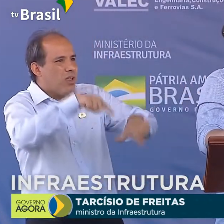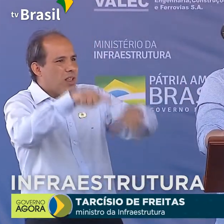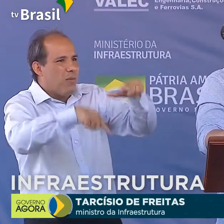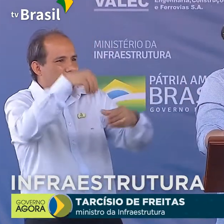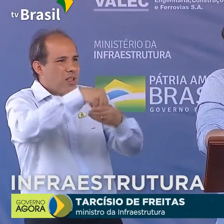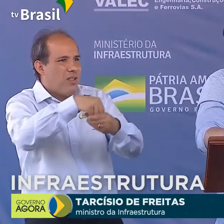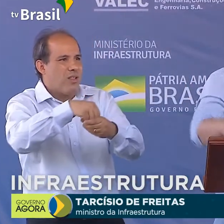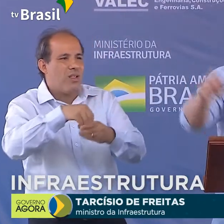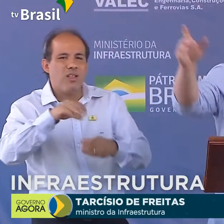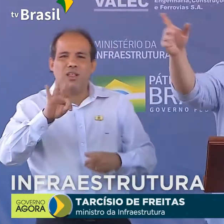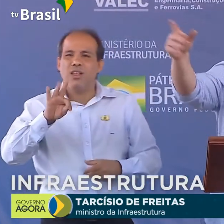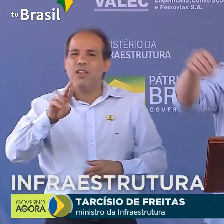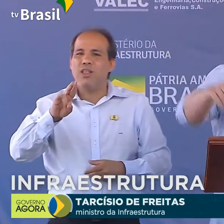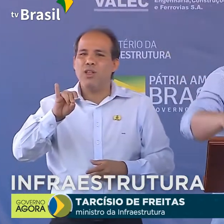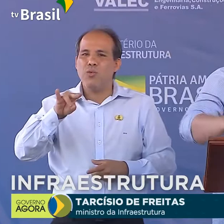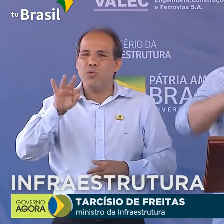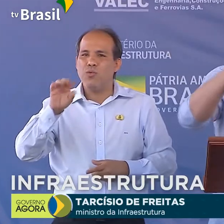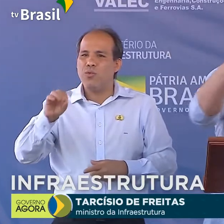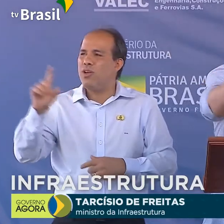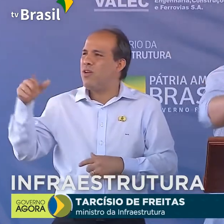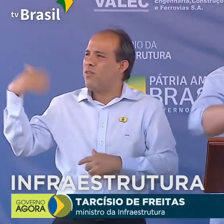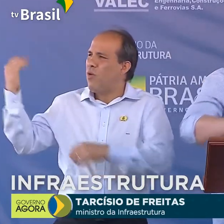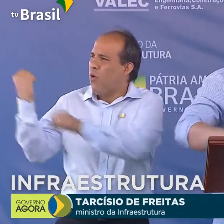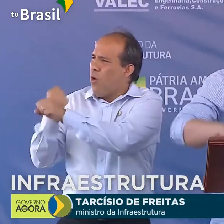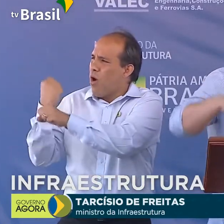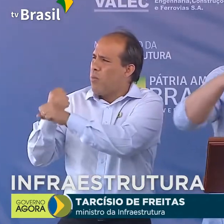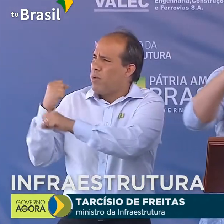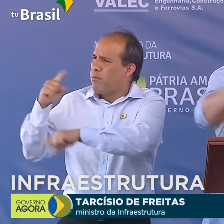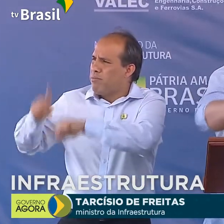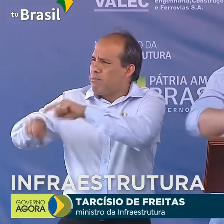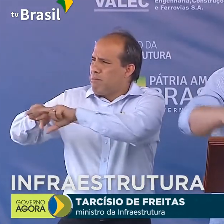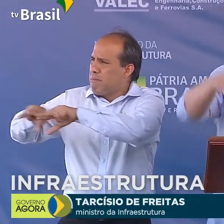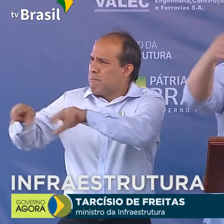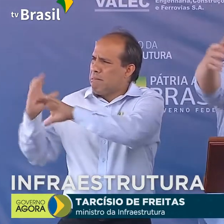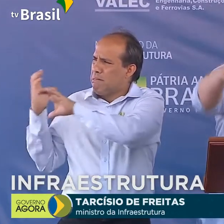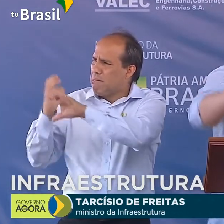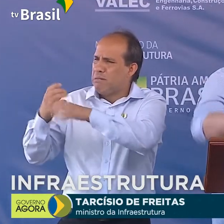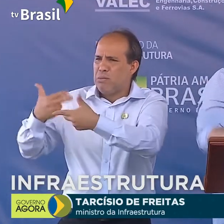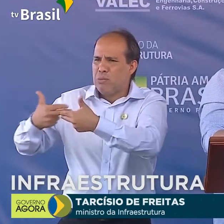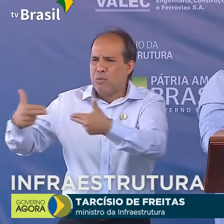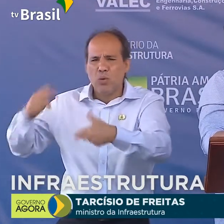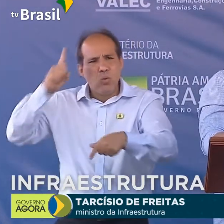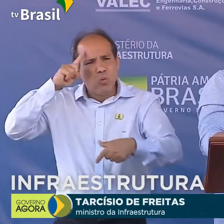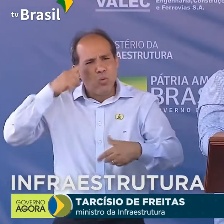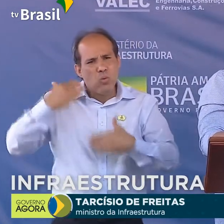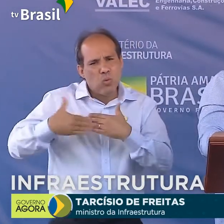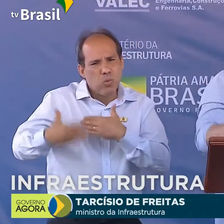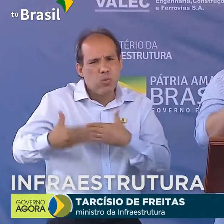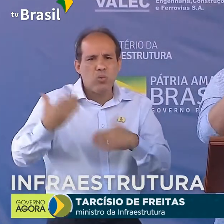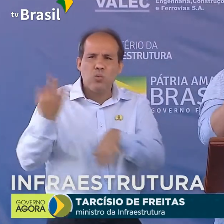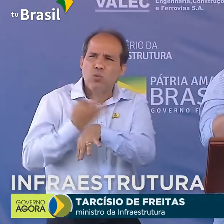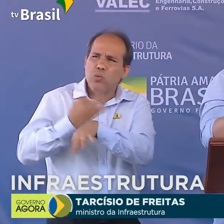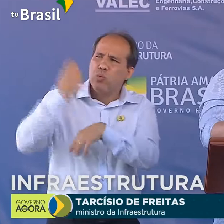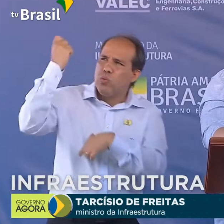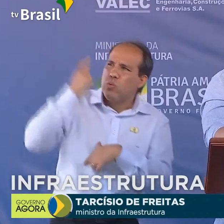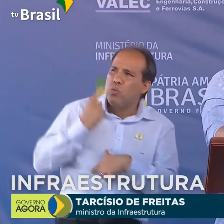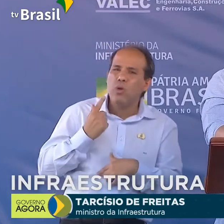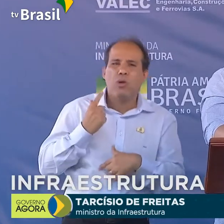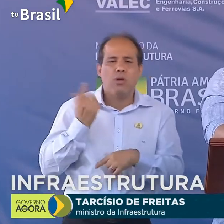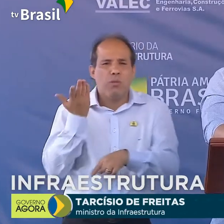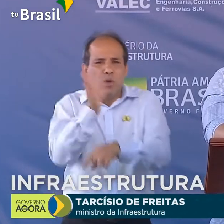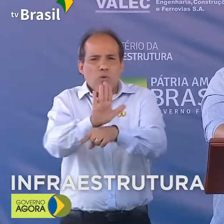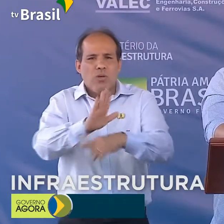Lote 7, que estão lá no canteiro, que estão na fábrica de dormentes, no Britador, que estão aqui no dia a dia, enfrentando o sol para levar